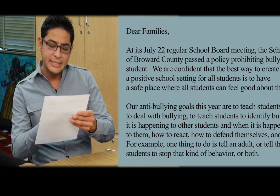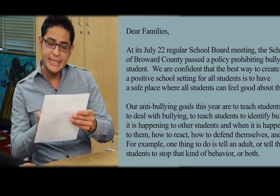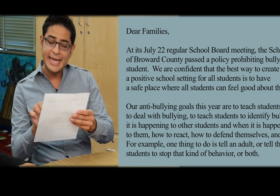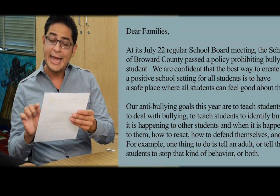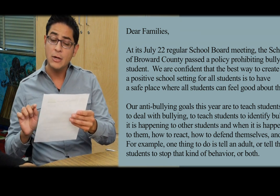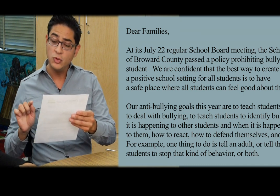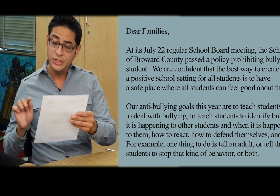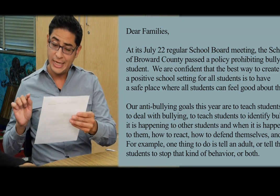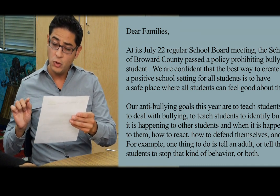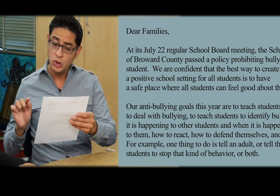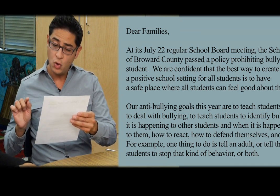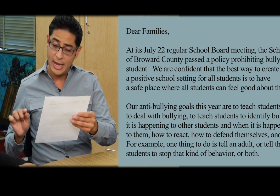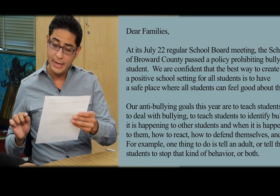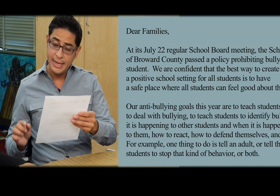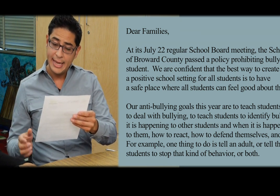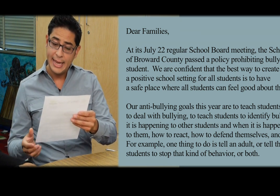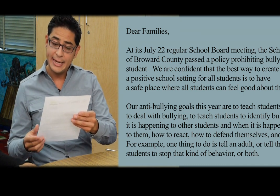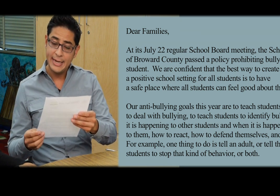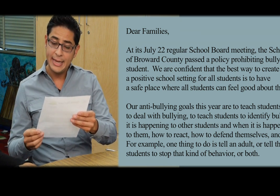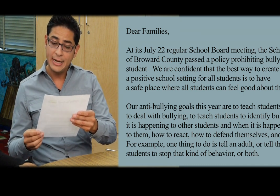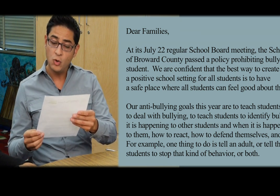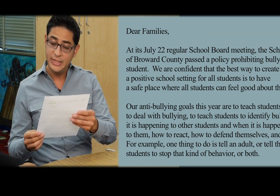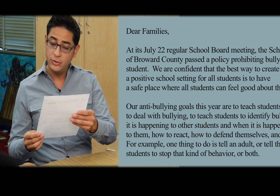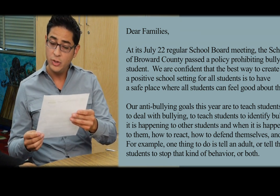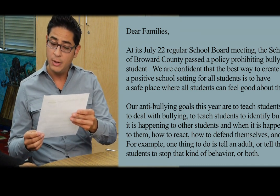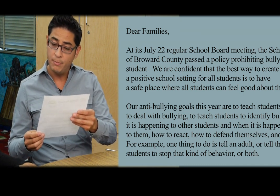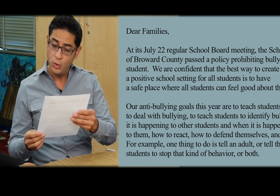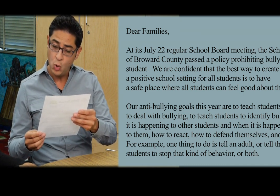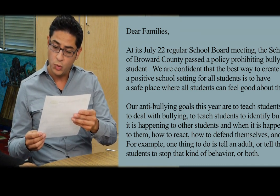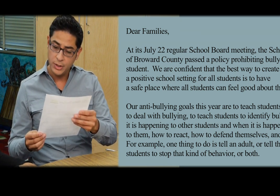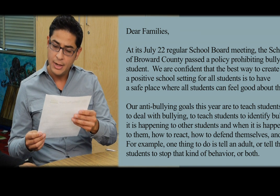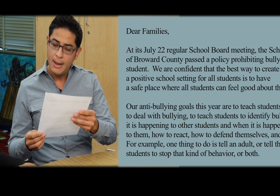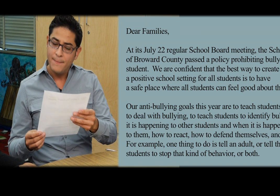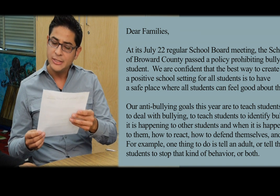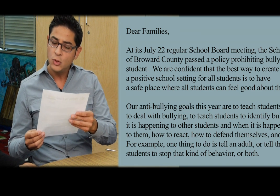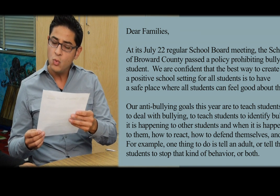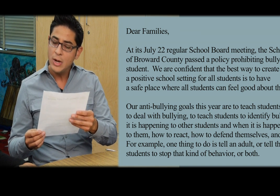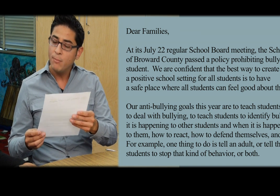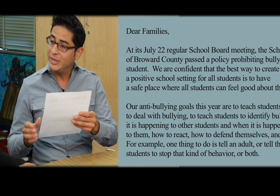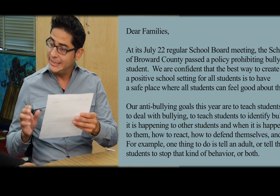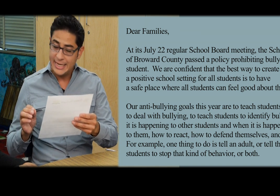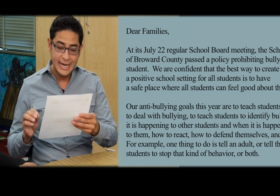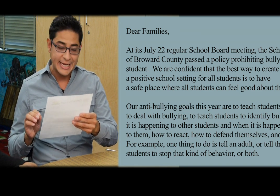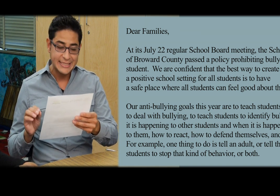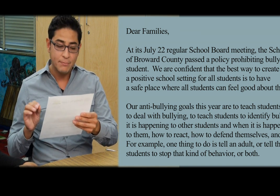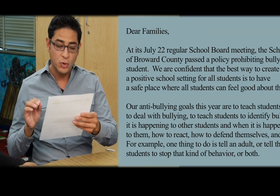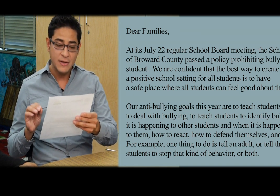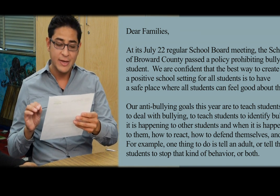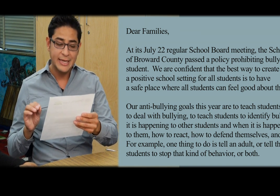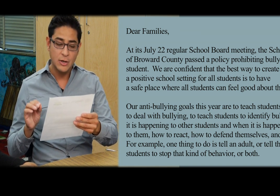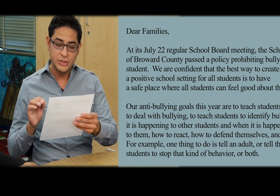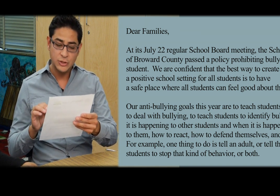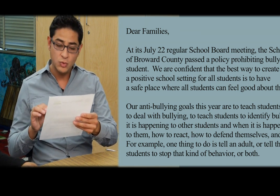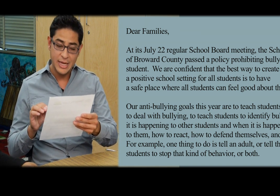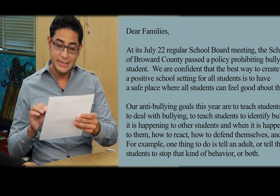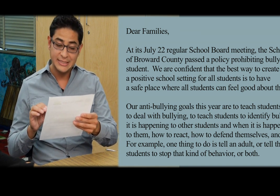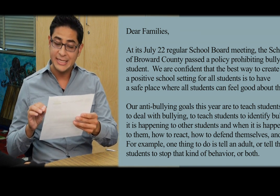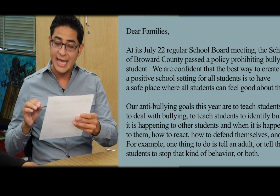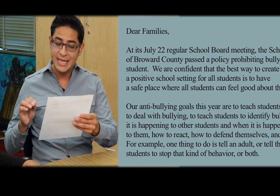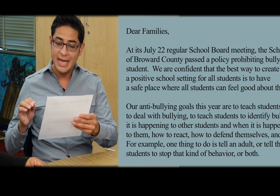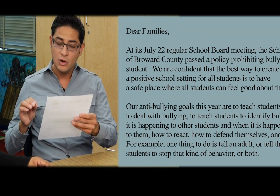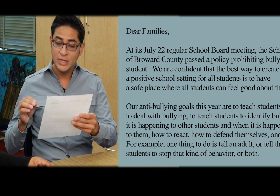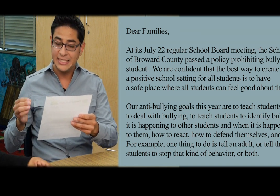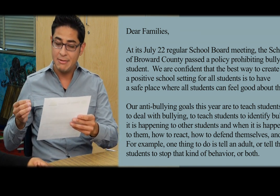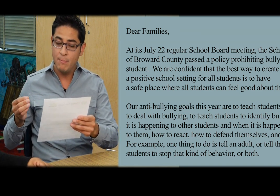dice que el consejo escolar en el condado de Broward pasó una política en la que se prohíbe que los estudiantes